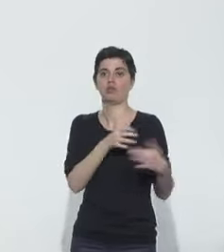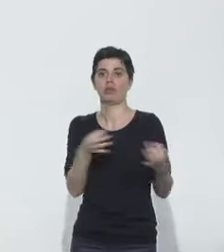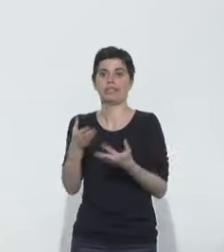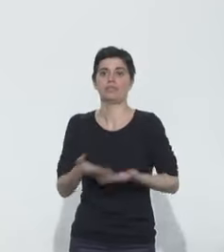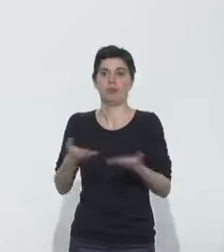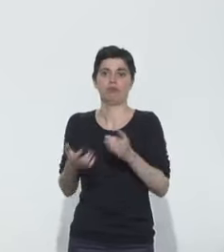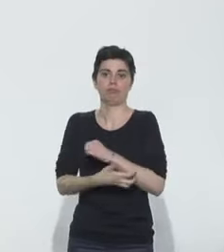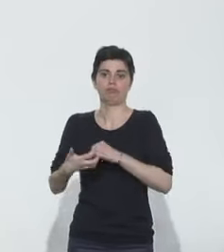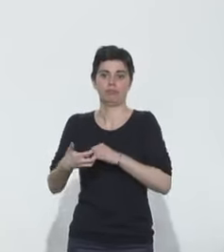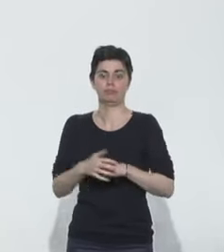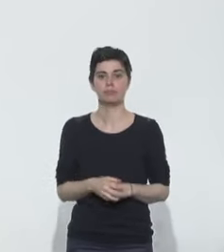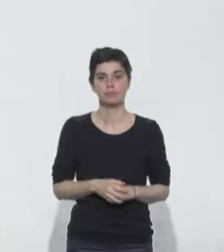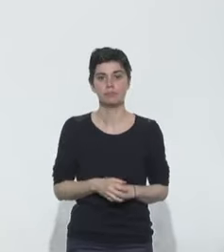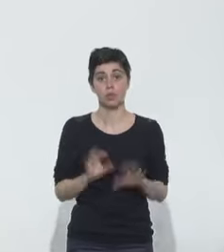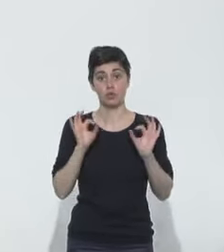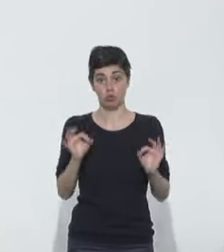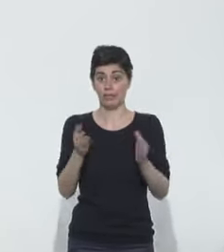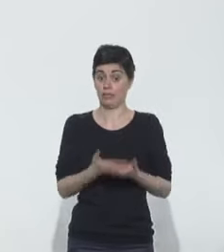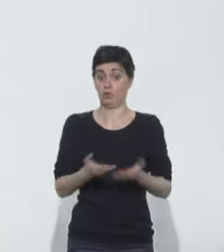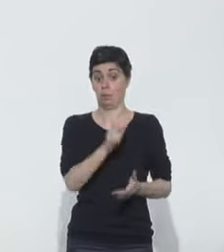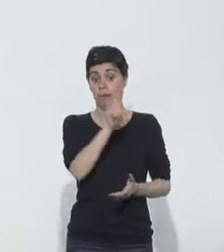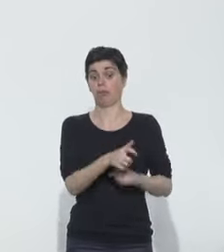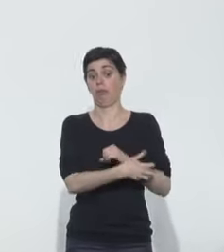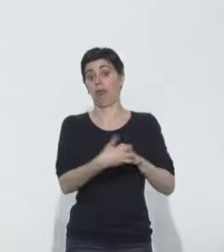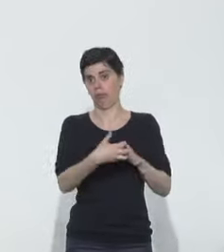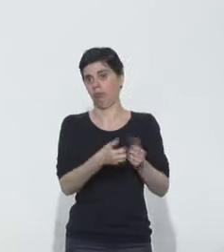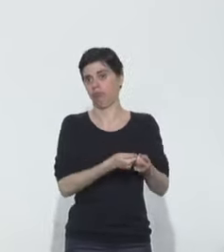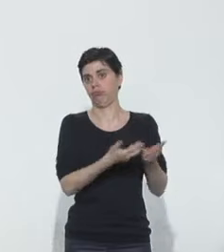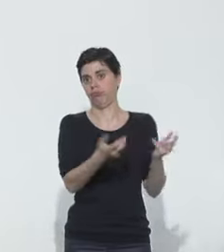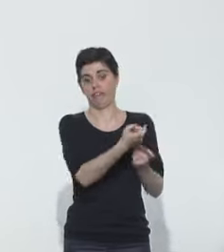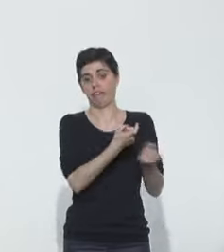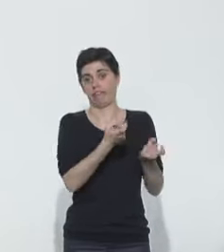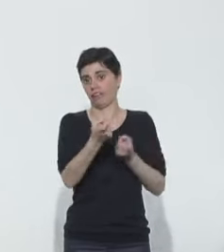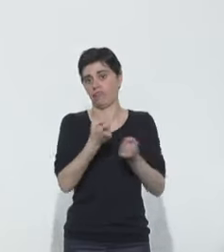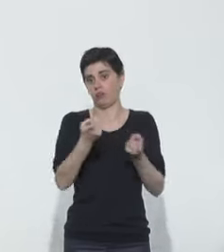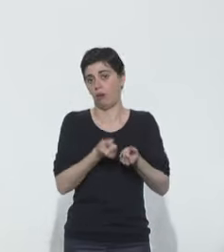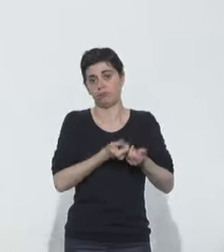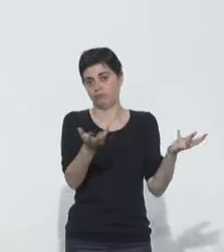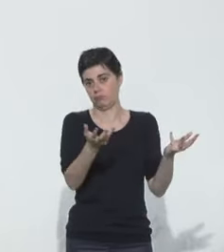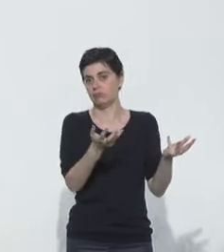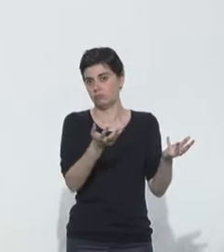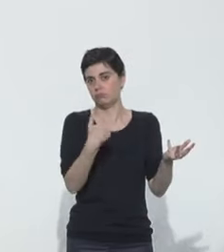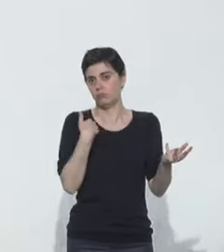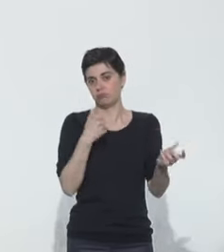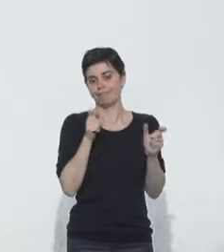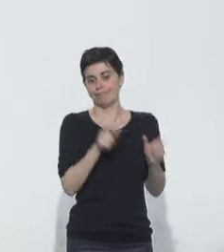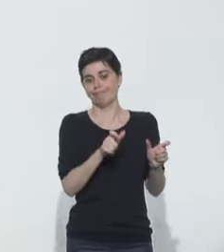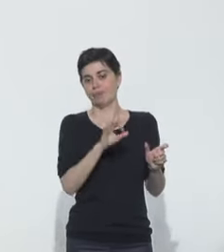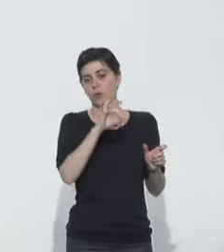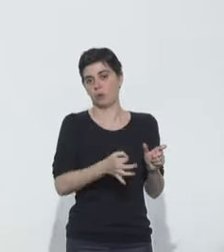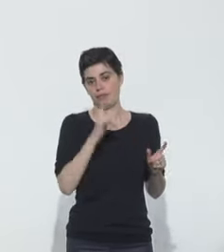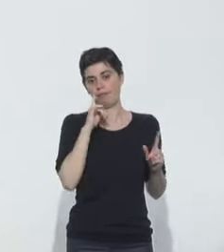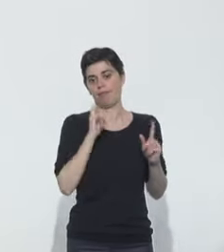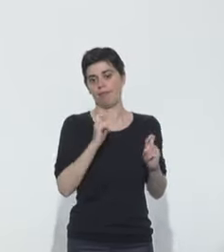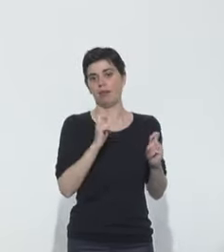attentifs à ces situations de précarité, multiples d'ailleurs, avec des origines très différentes, mais nous sommes très attentifs à ce que les personnes